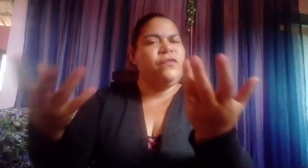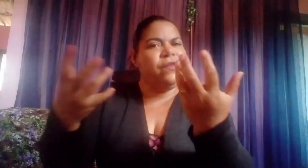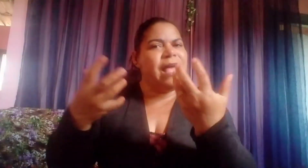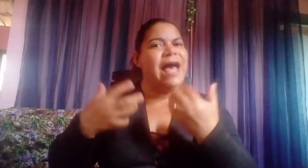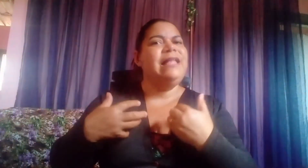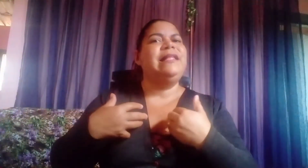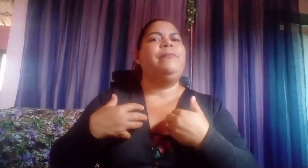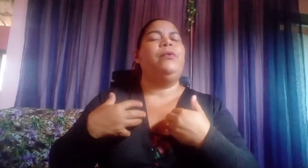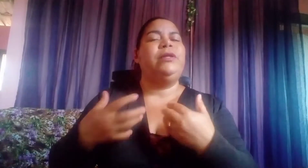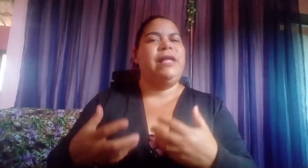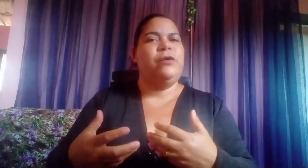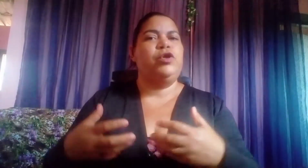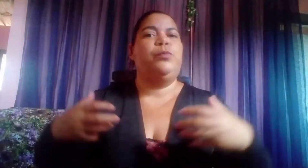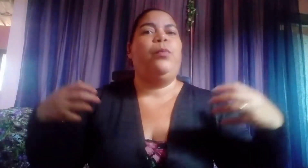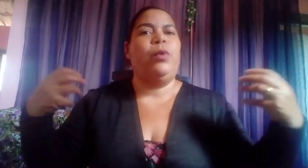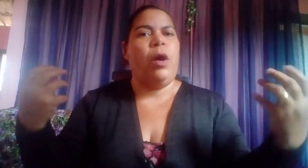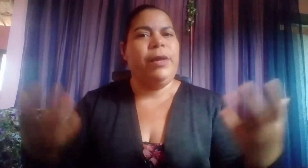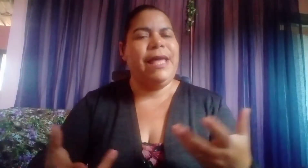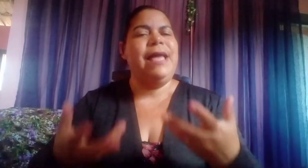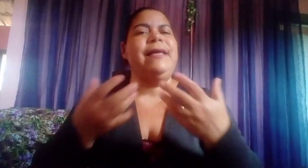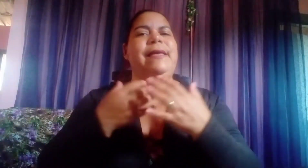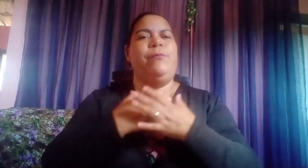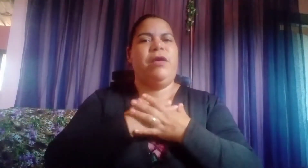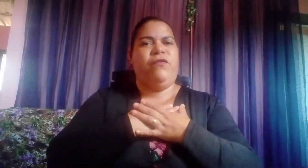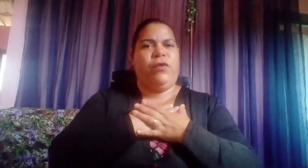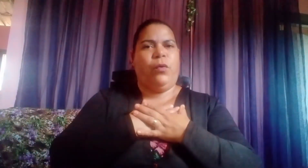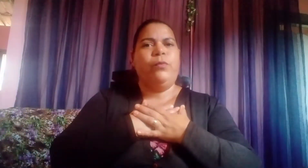enviada por Deus, por alguém que me enviou,